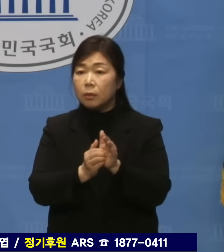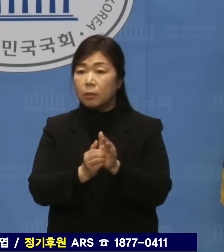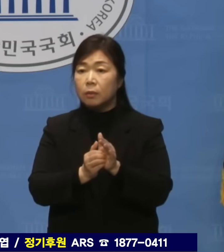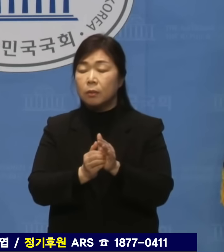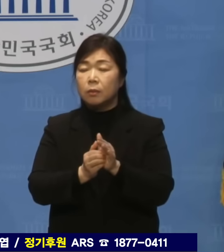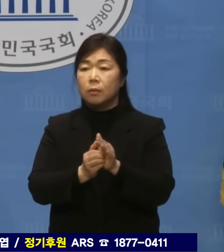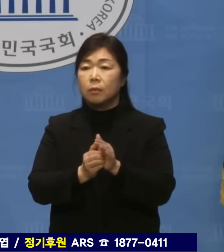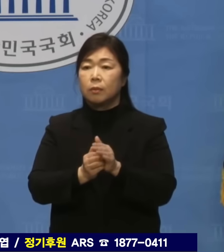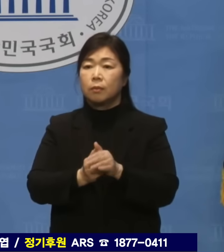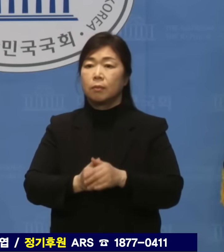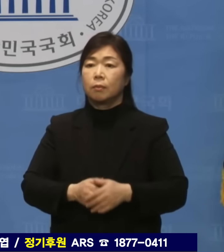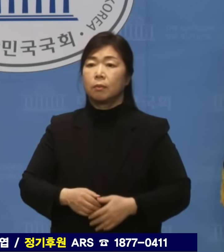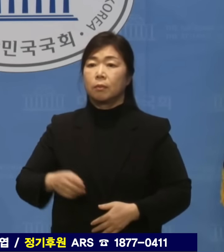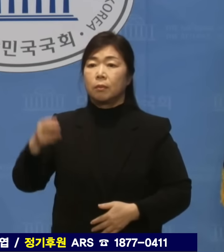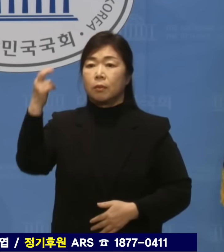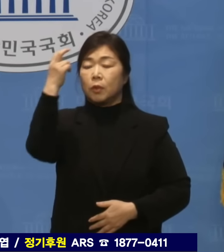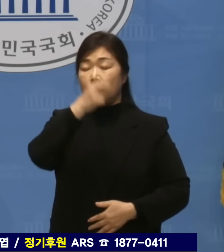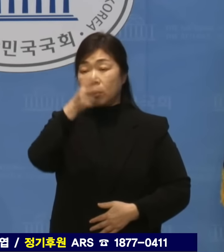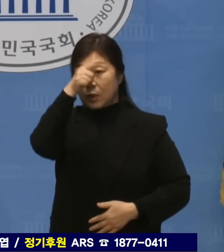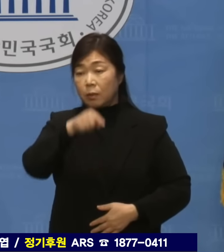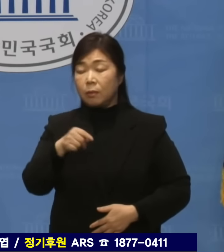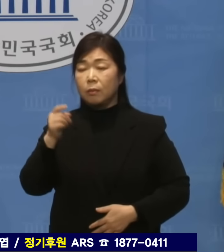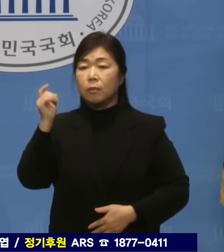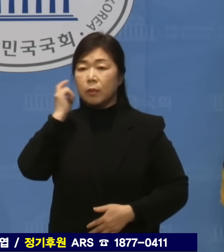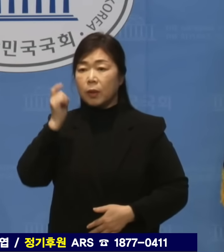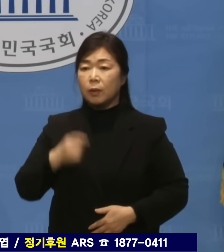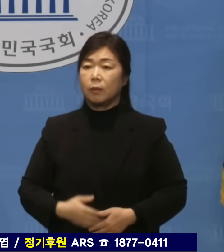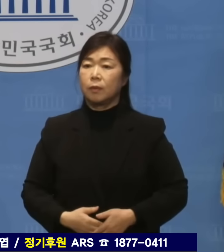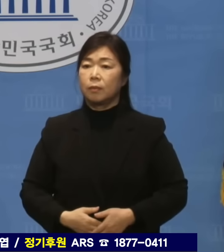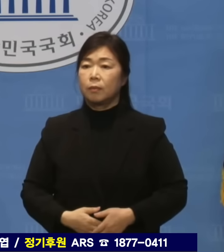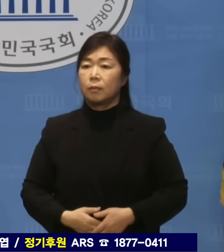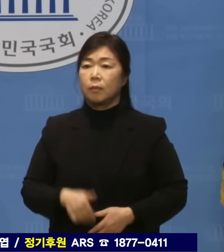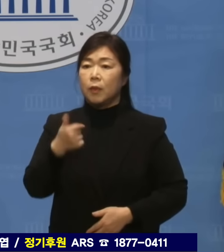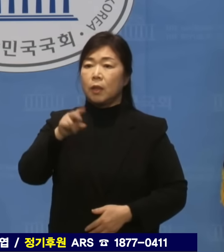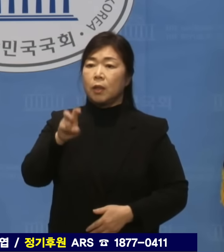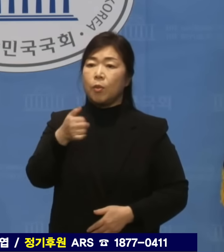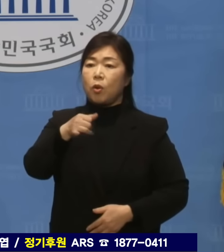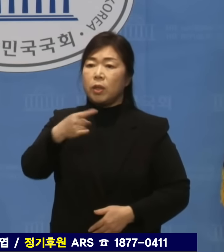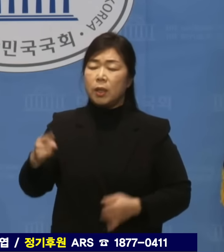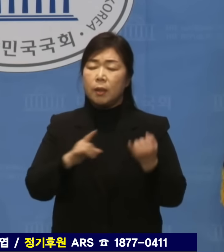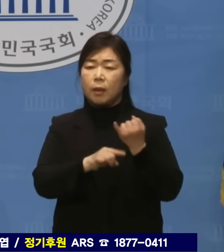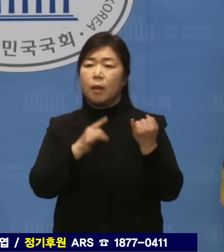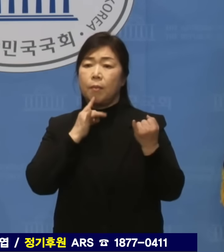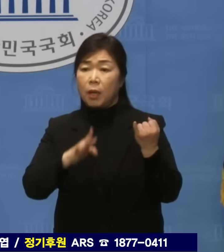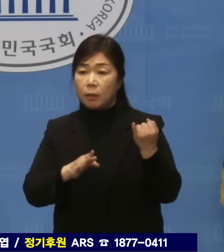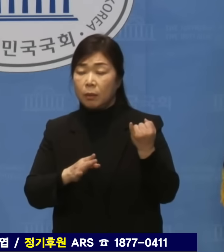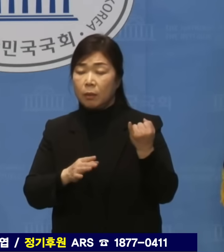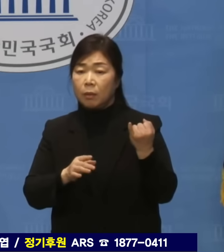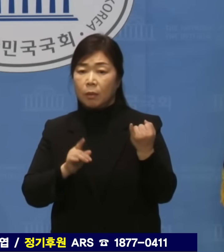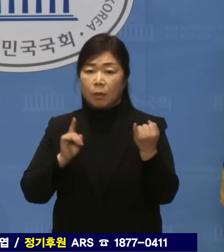왜 김건희 여사 앞에서만 서면